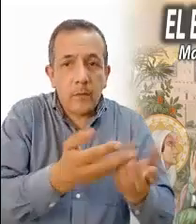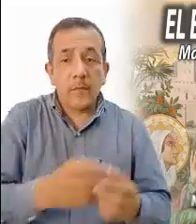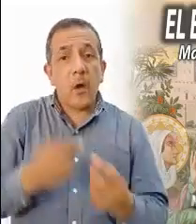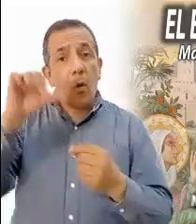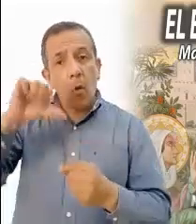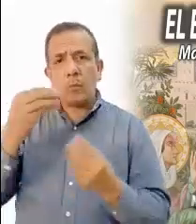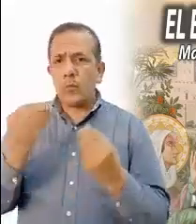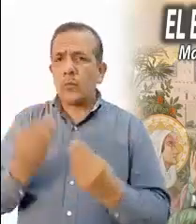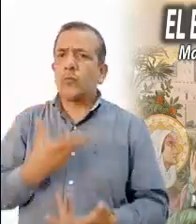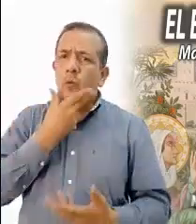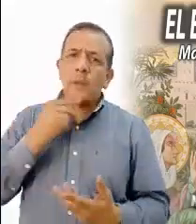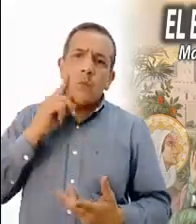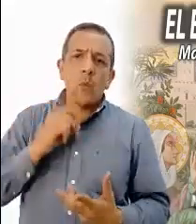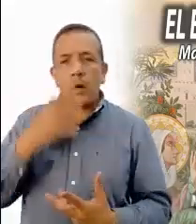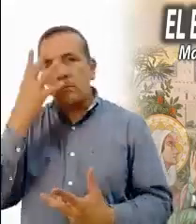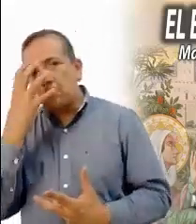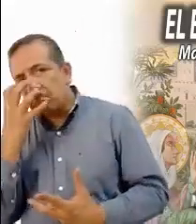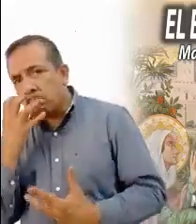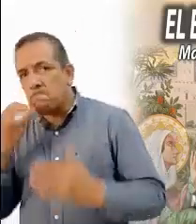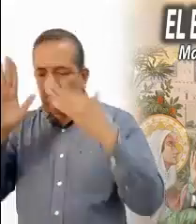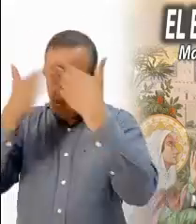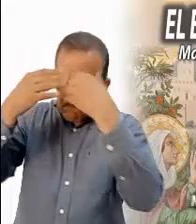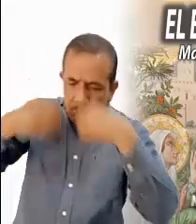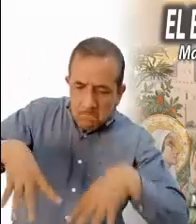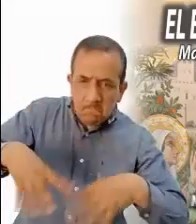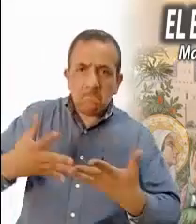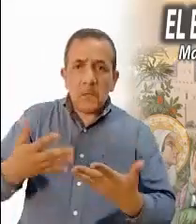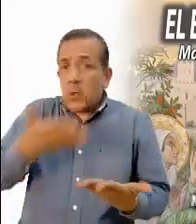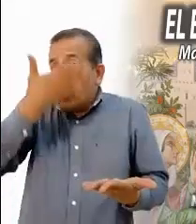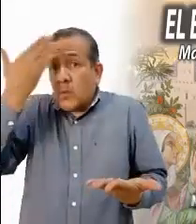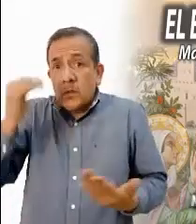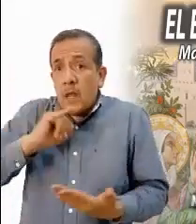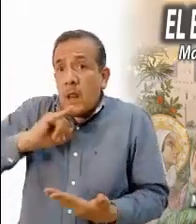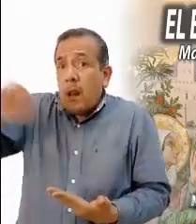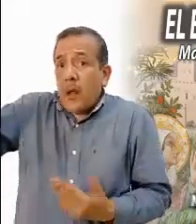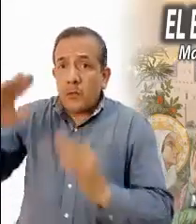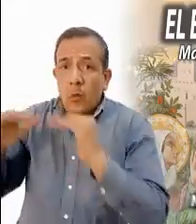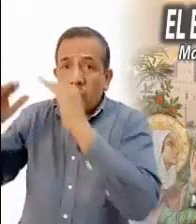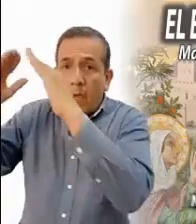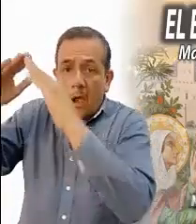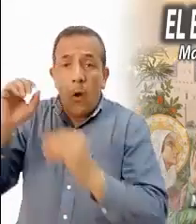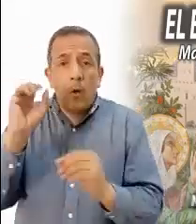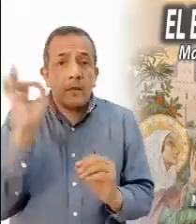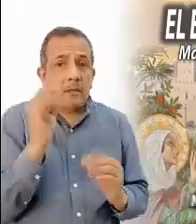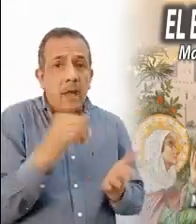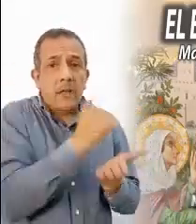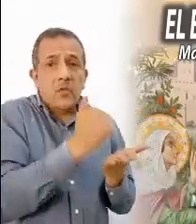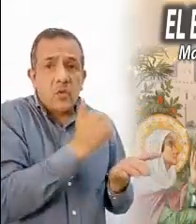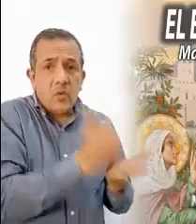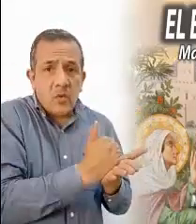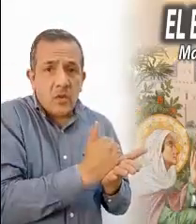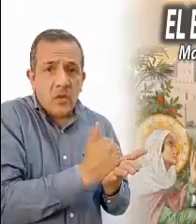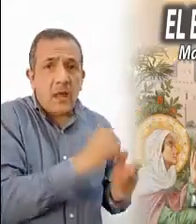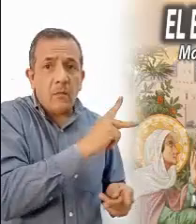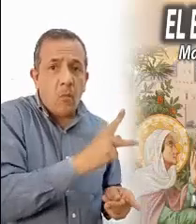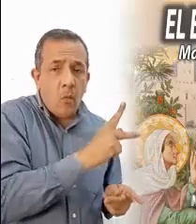hermanos y hermanas desconsolados, perdidos, no sé si en las lejanas montañas o en la oscuridad de los